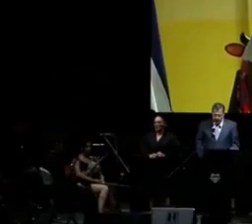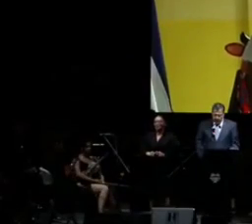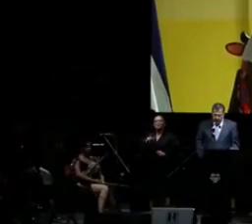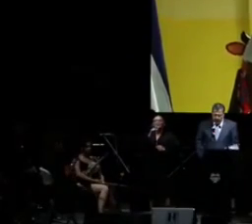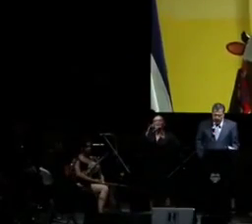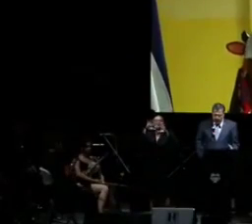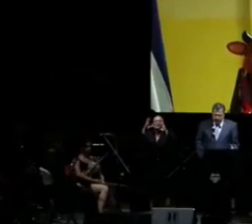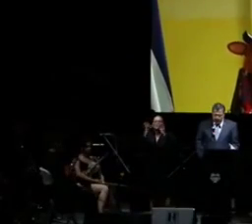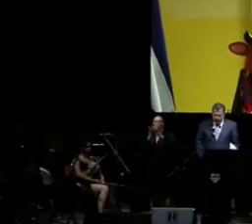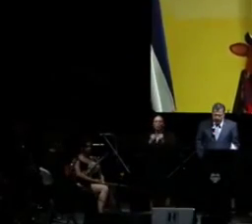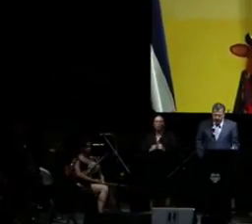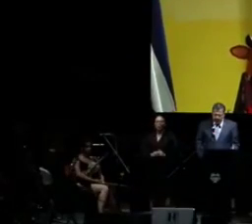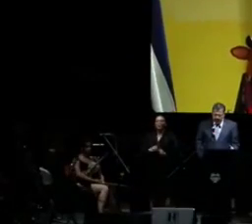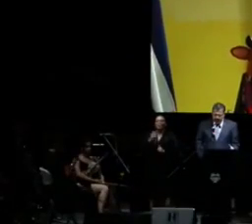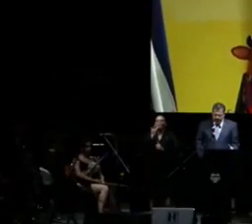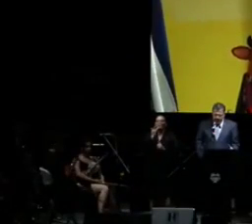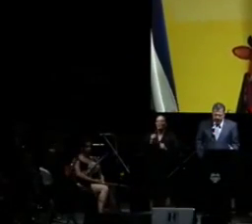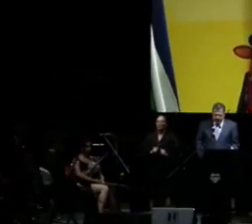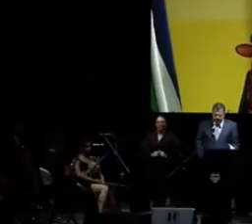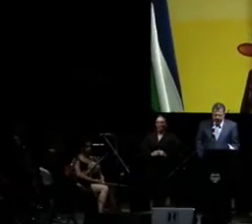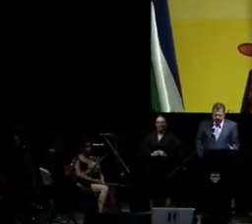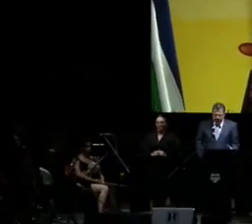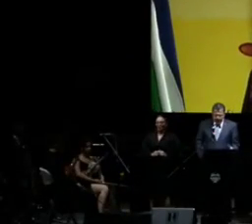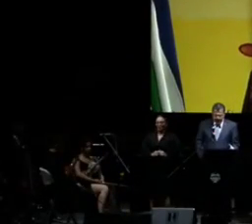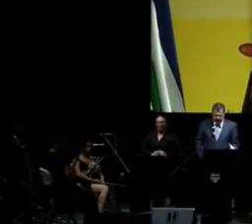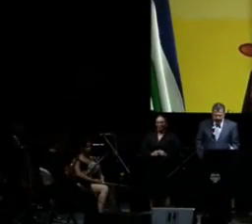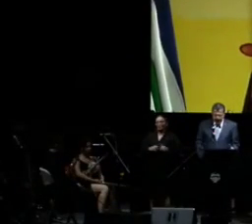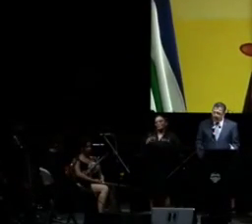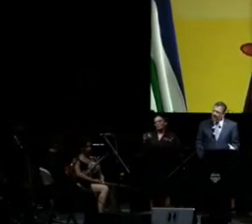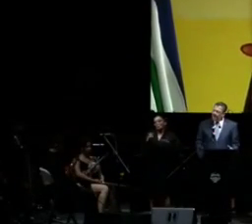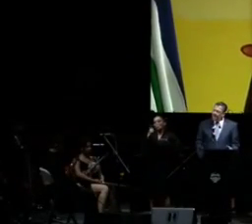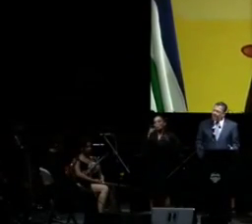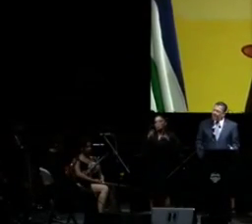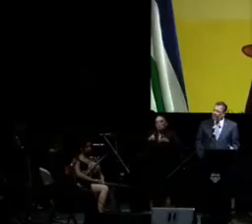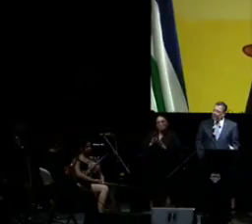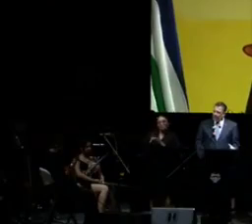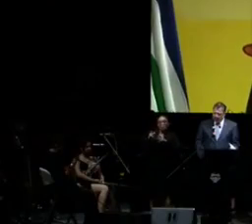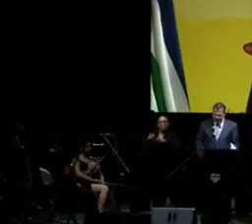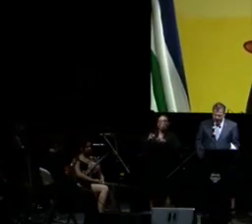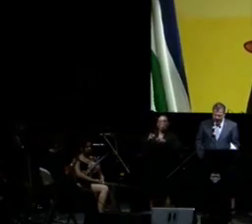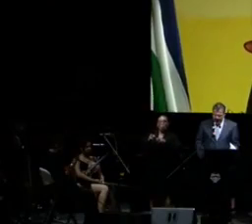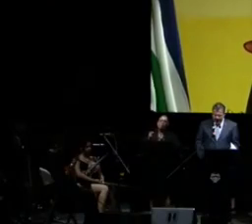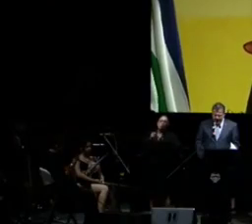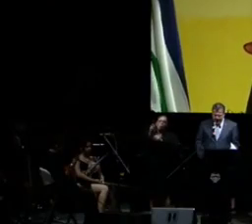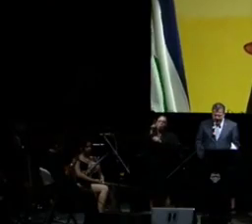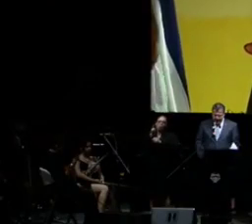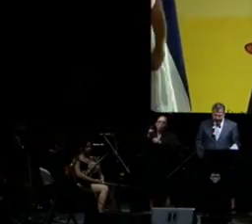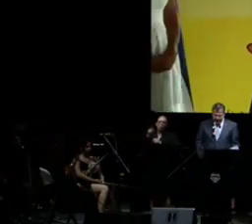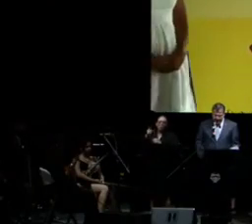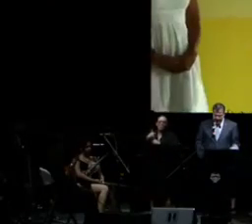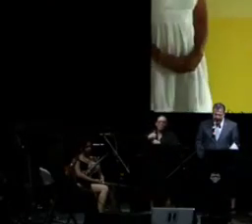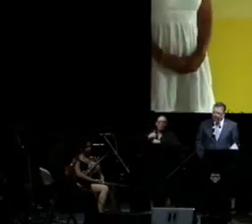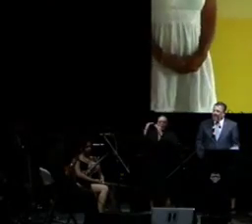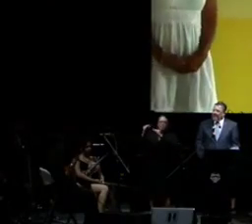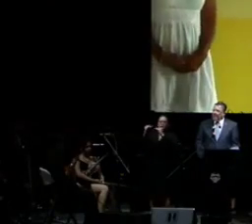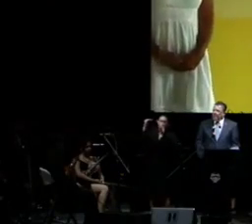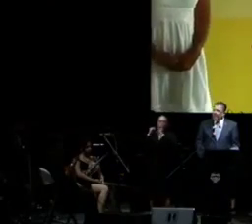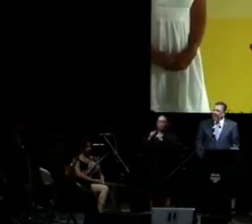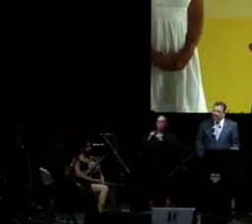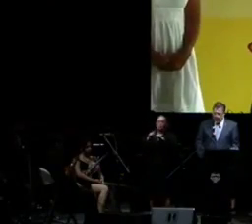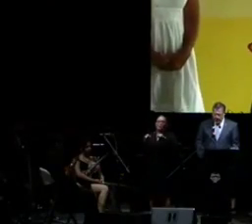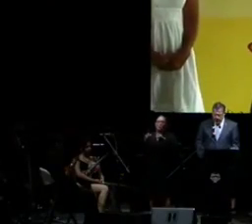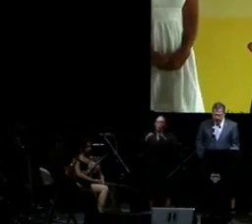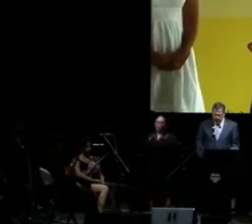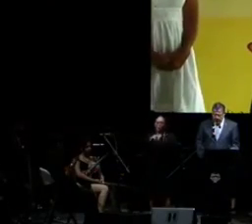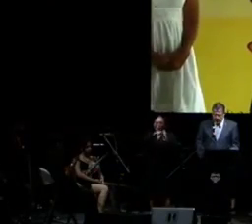el mundo prefiere enterrar a un hijo con el mayor de los honores militares, en